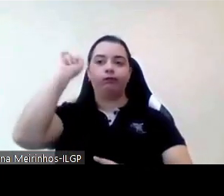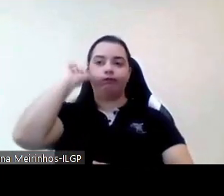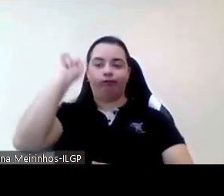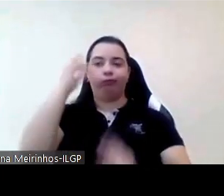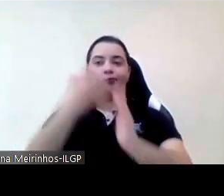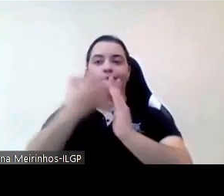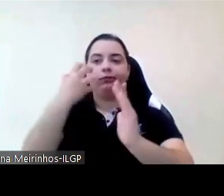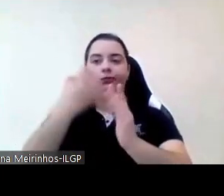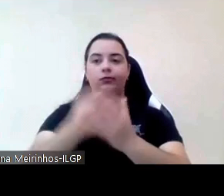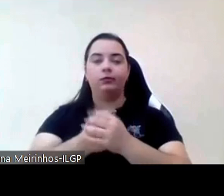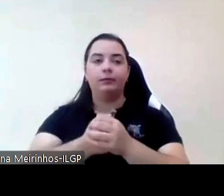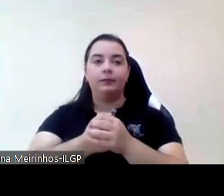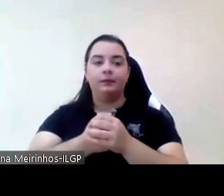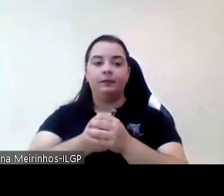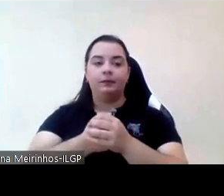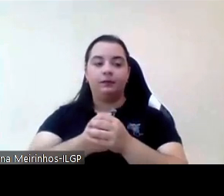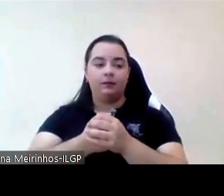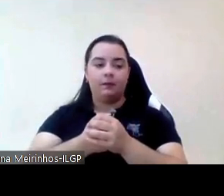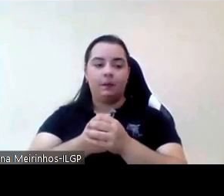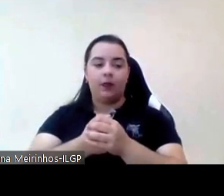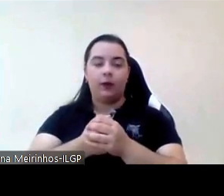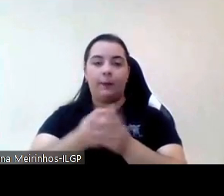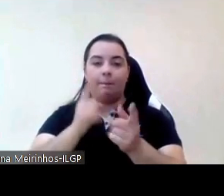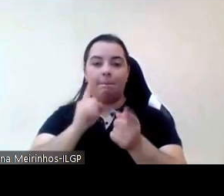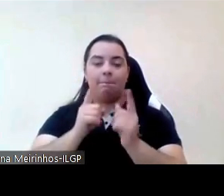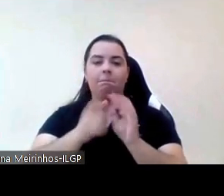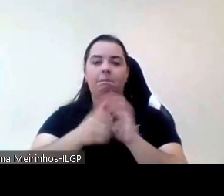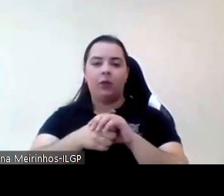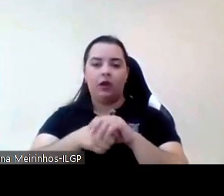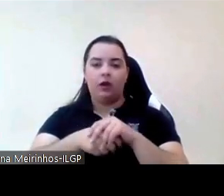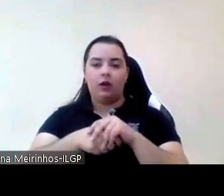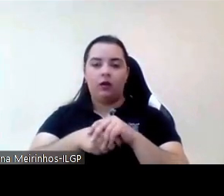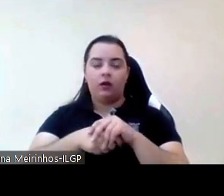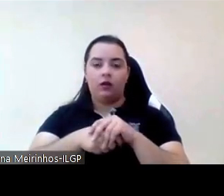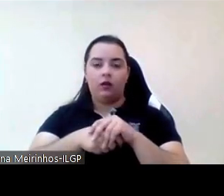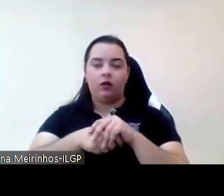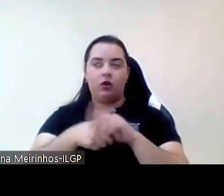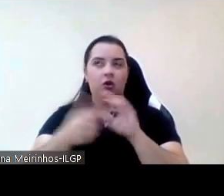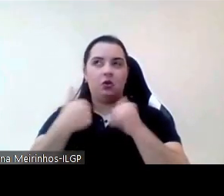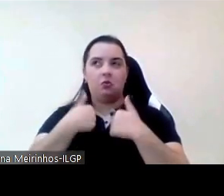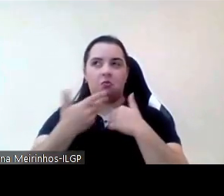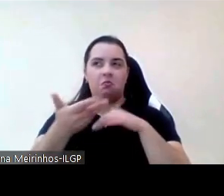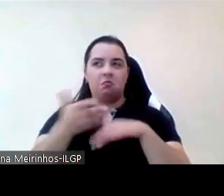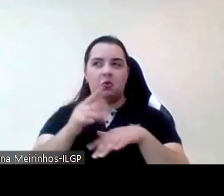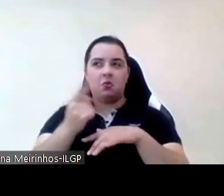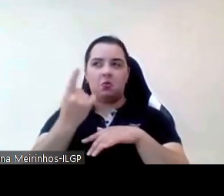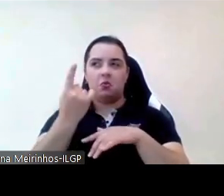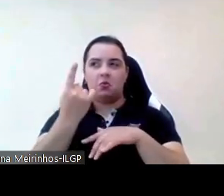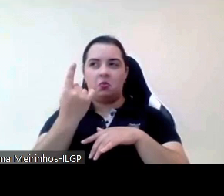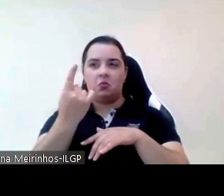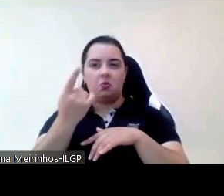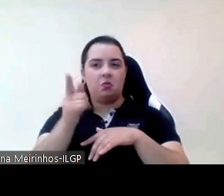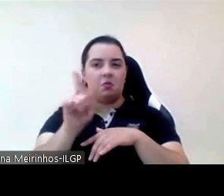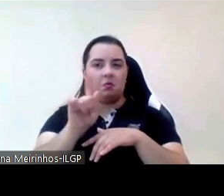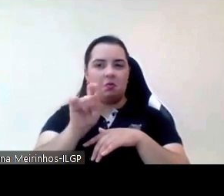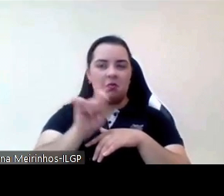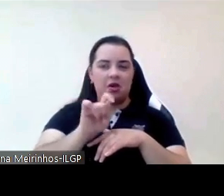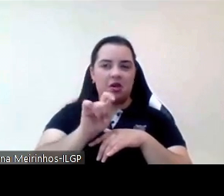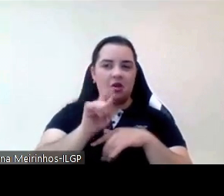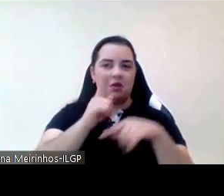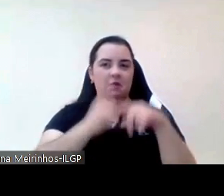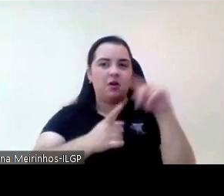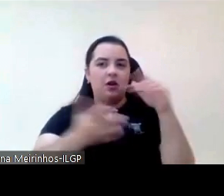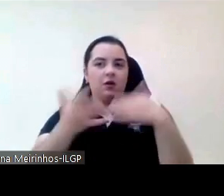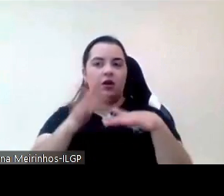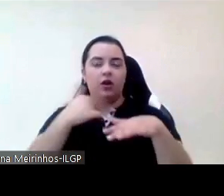que é de facto eu há mês e meio eu estive num seminário ibérico onde se partilhavam boas práticas